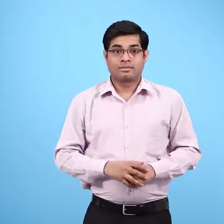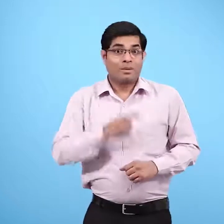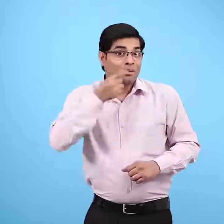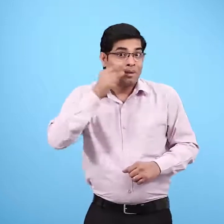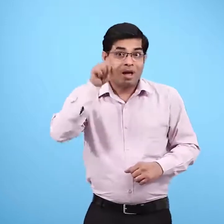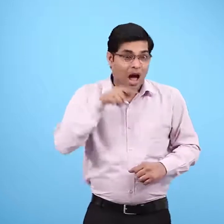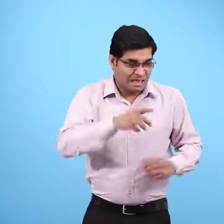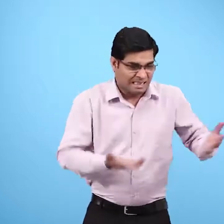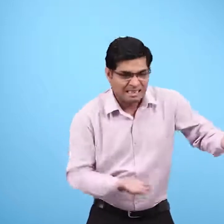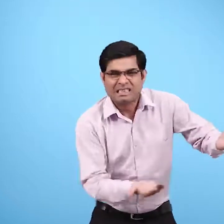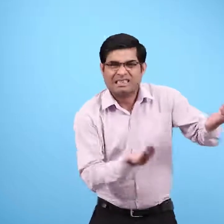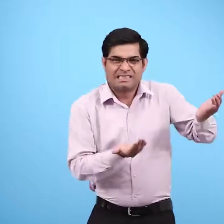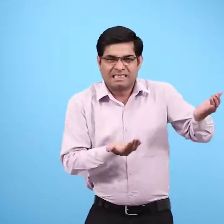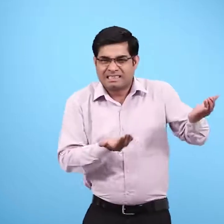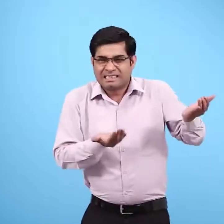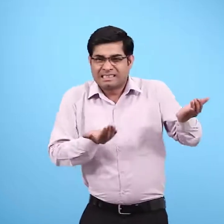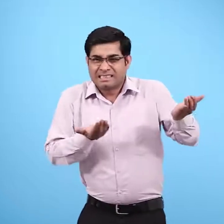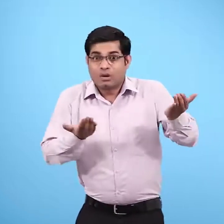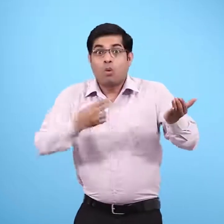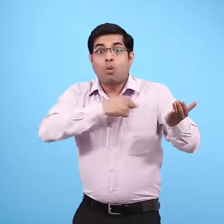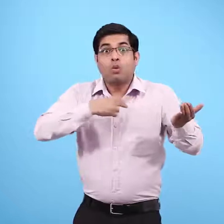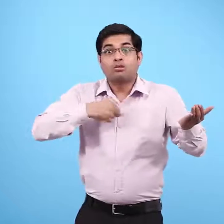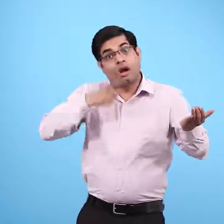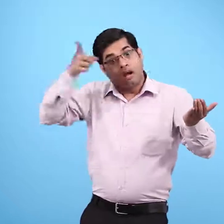वे उसे गोद में उठा कर डॉक्टर के पास ले गए